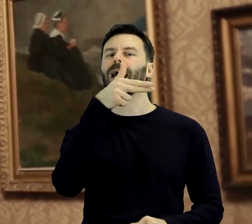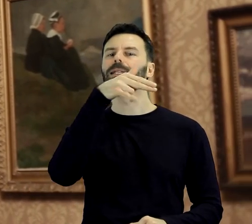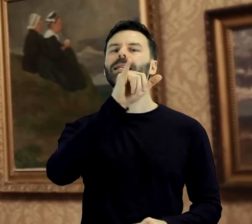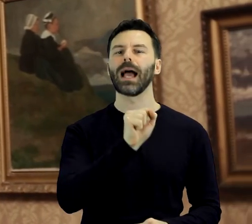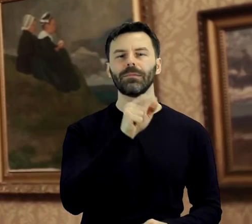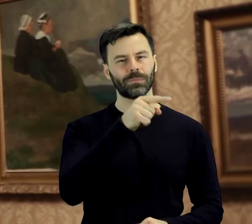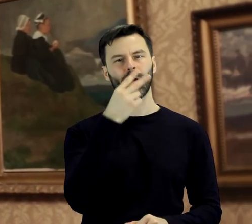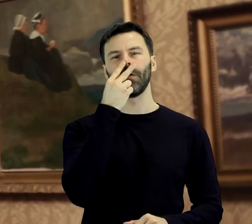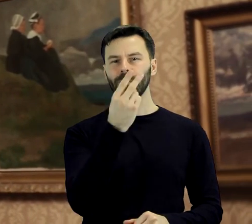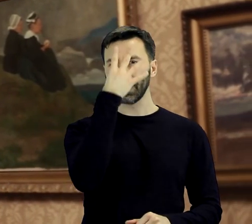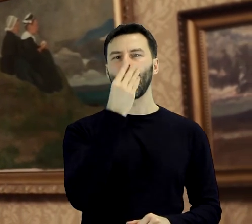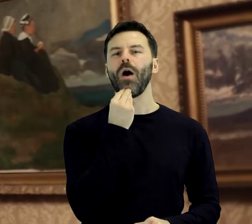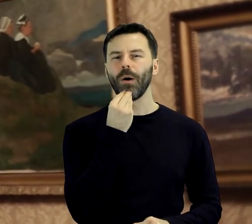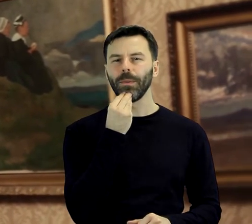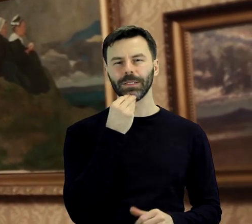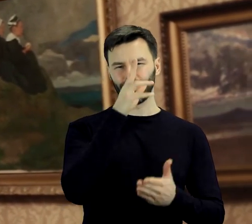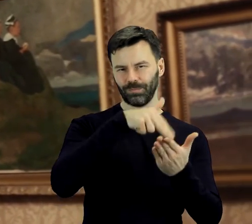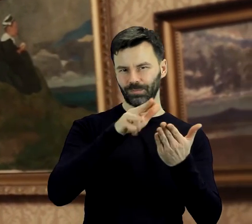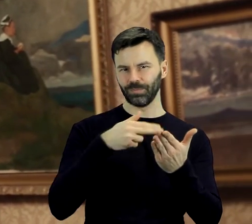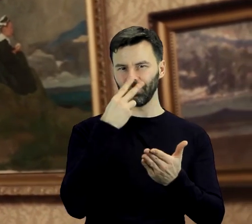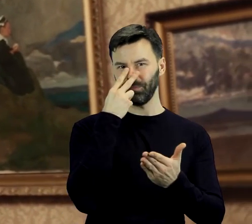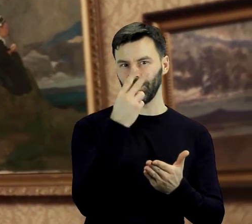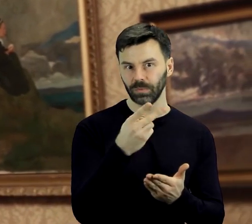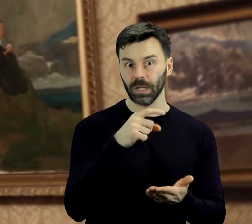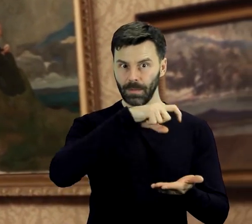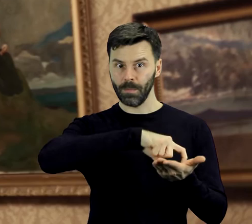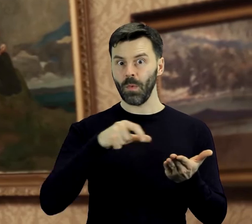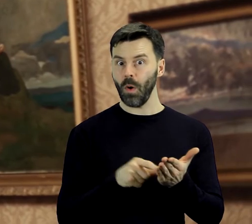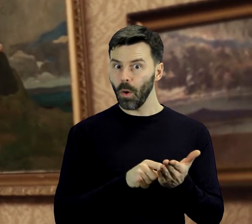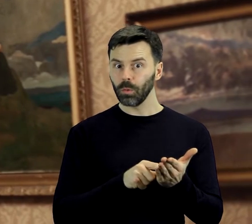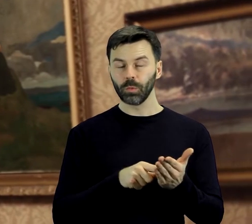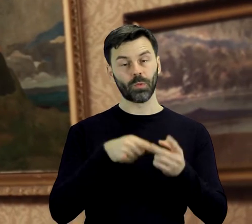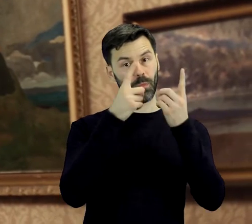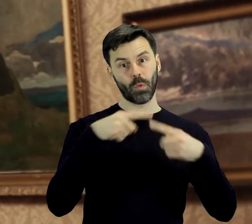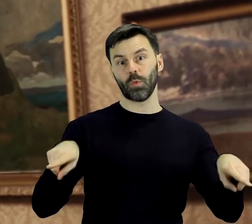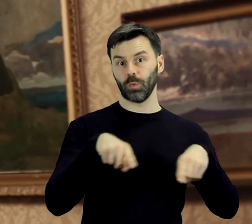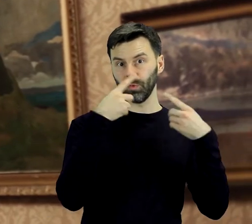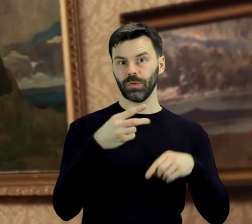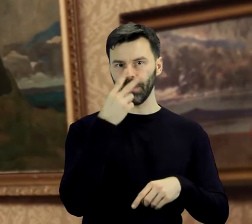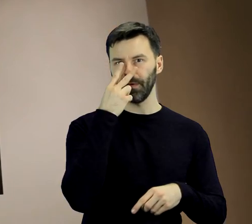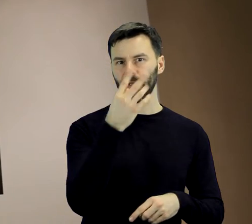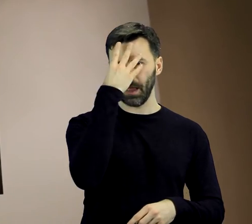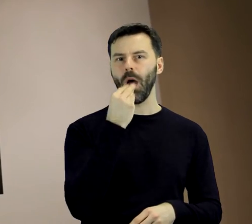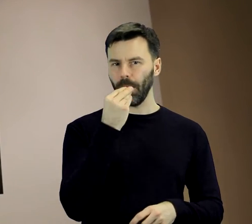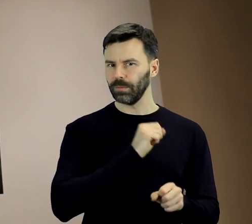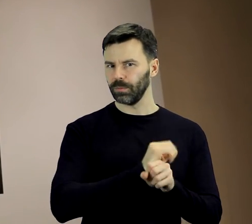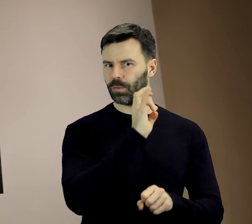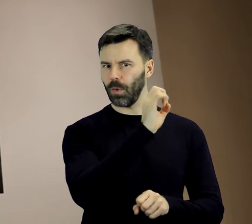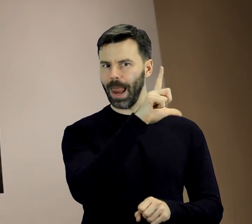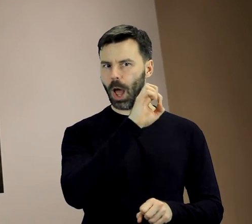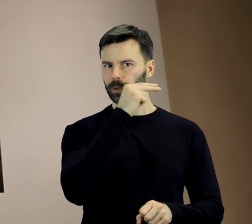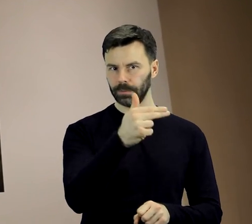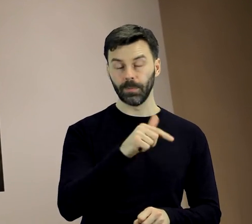pejzaży i scen rodzajowych. Niektóre z nich obejrzeć można w saloniku muzycznym Pałacu Poznańskich. Natomiast